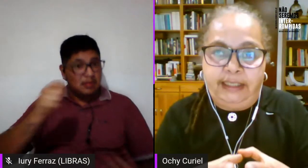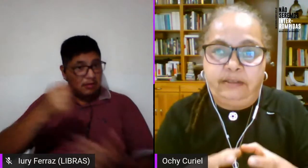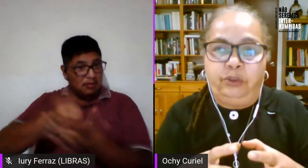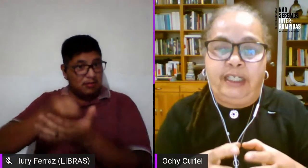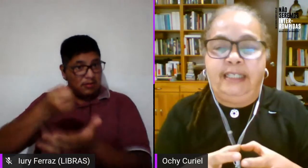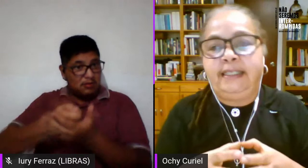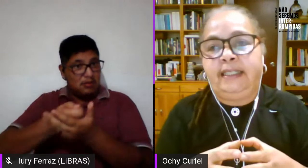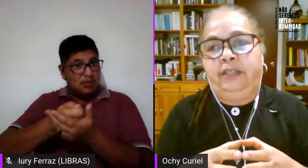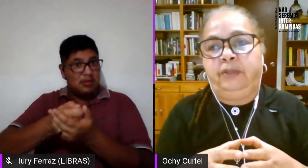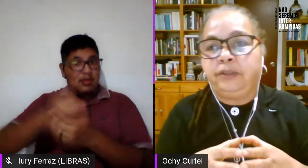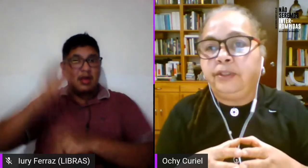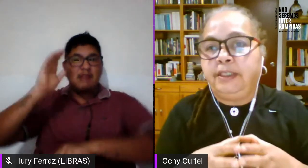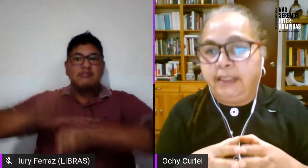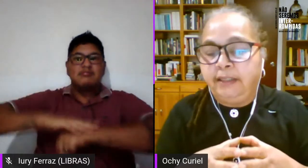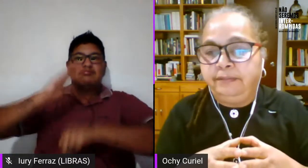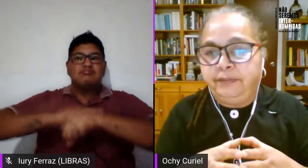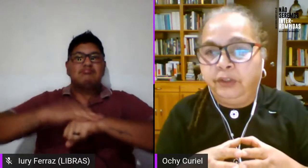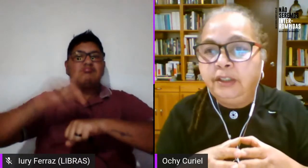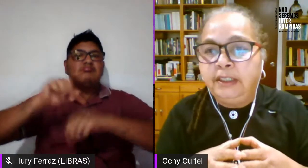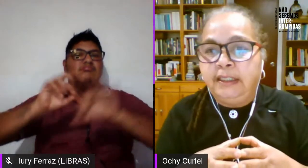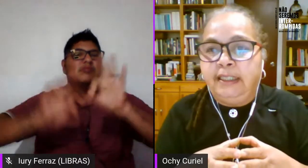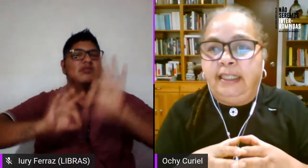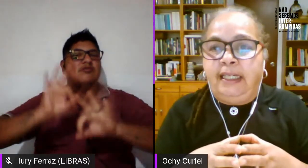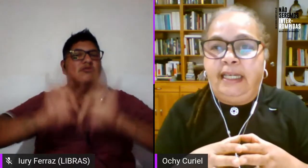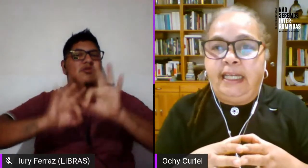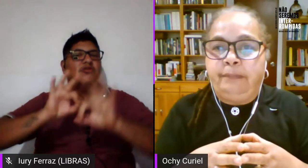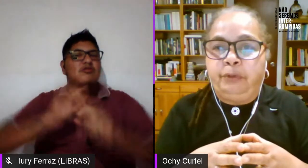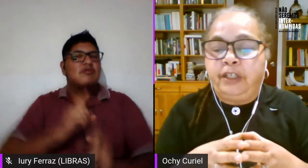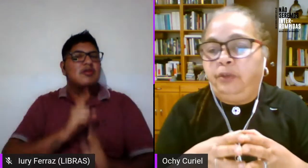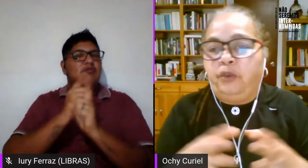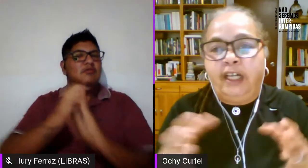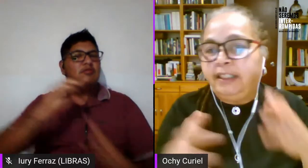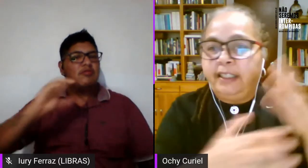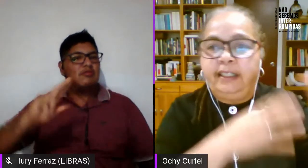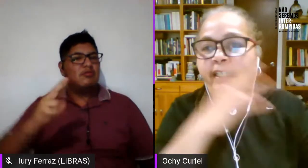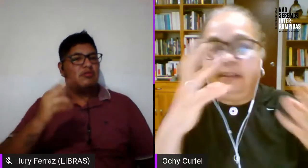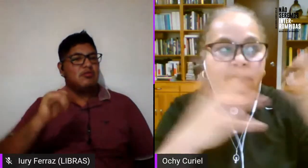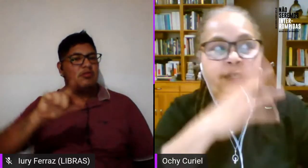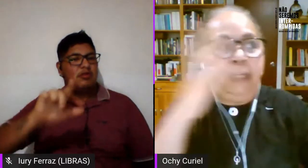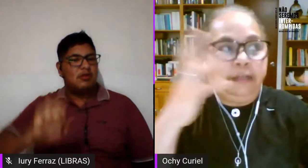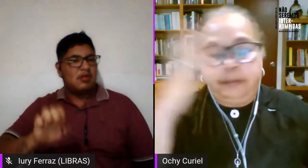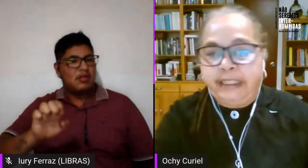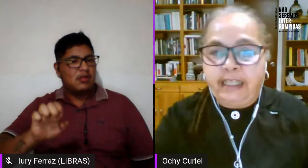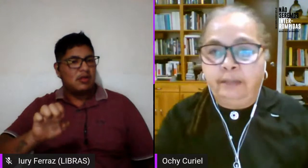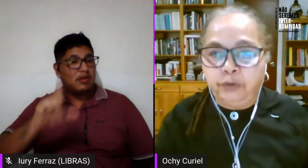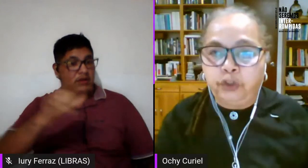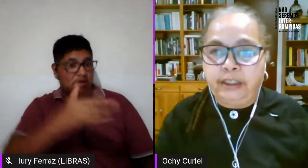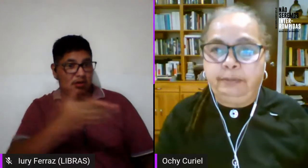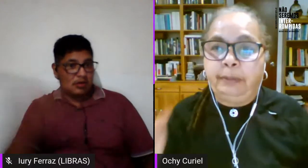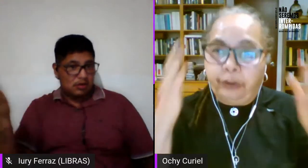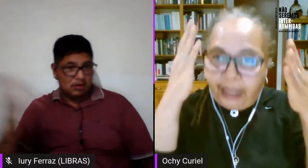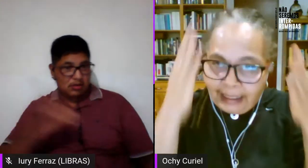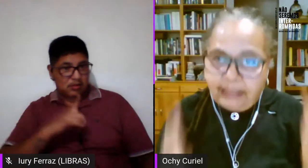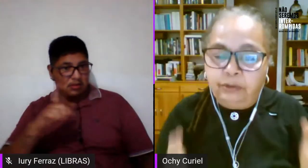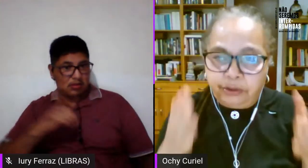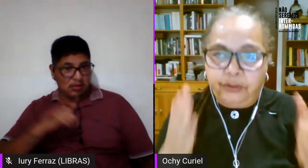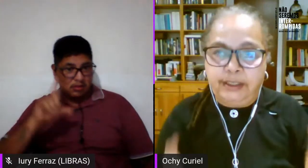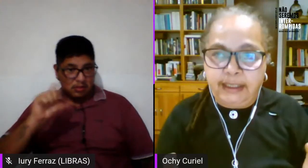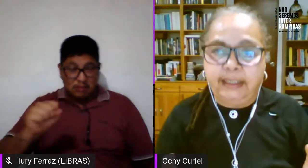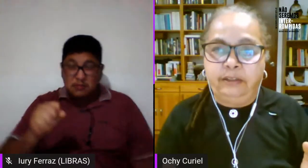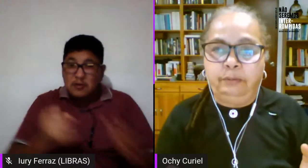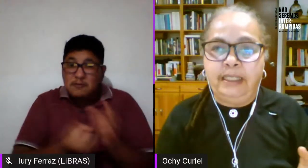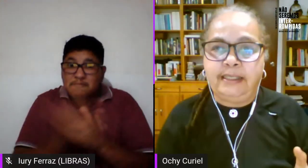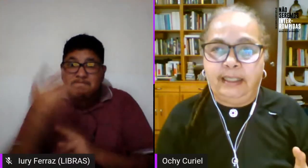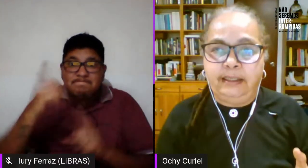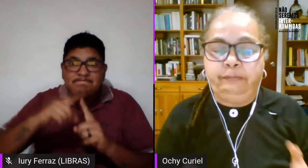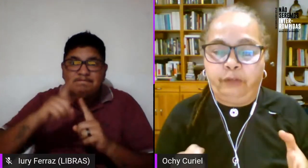quienes organizan el encuentro de Chile porque bueno antes eran lesbianas feministas de muchos tipos pero el encuentro